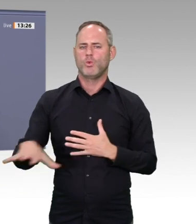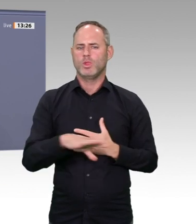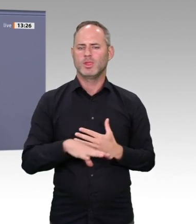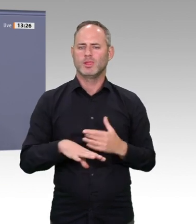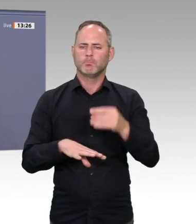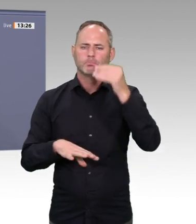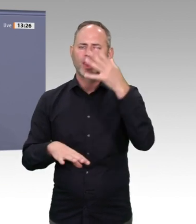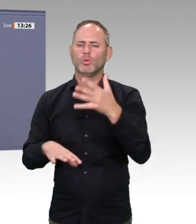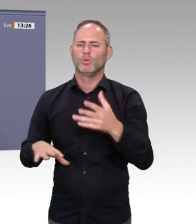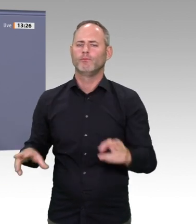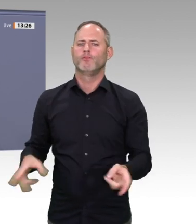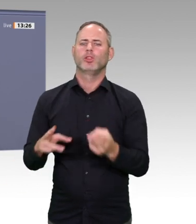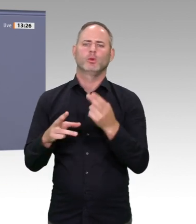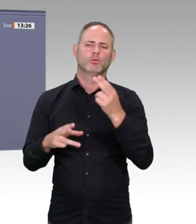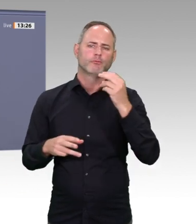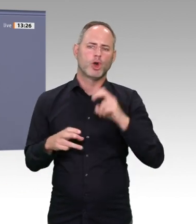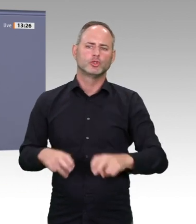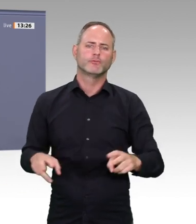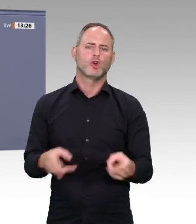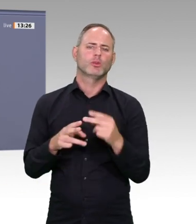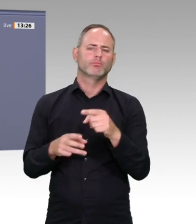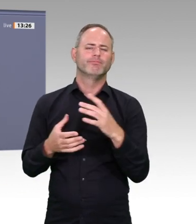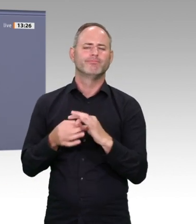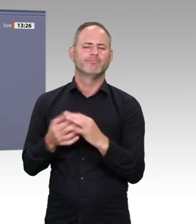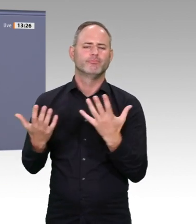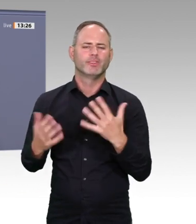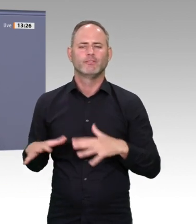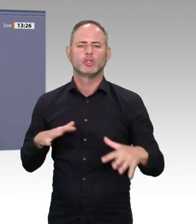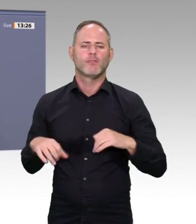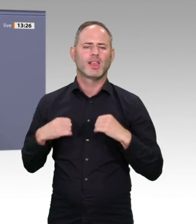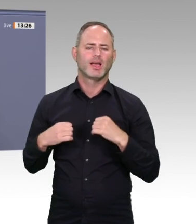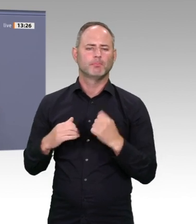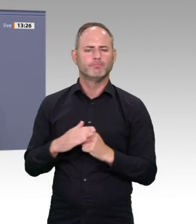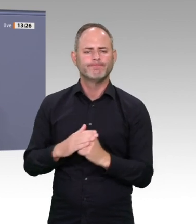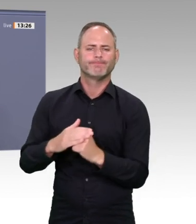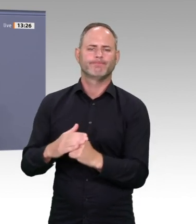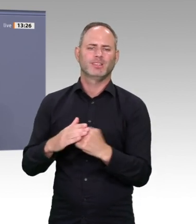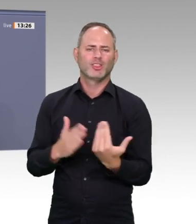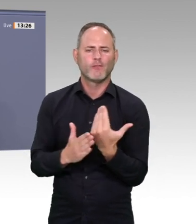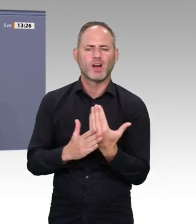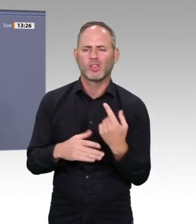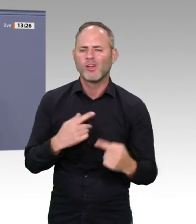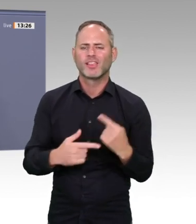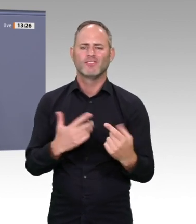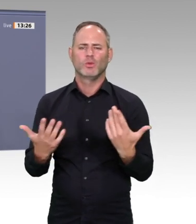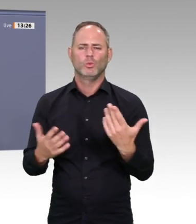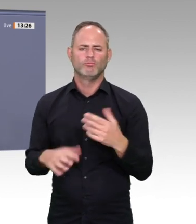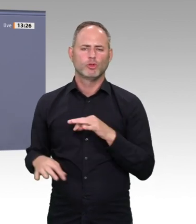Nachhaltigkeitsstrategie seit vielen Jahren vermissen lässt. Und na klar, hier reden alle über Innovation, gar kein Zweifel. Selbstverständlich bedarf es